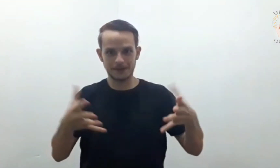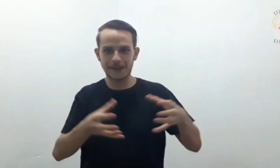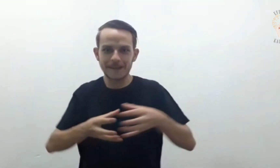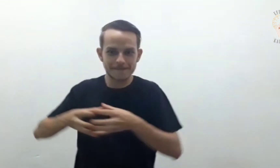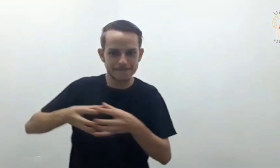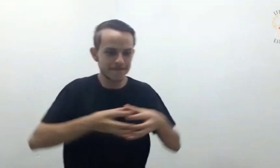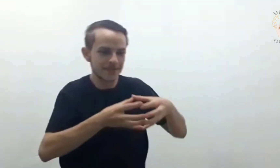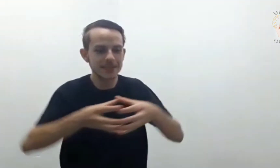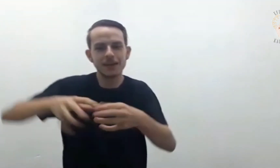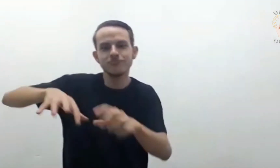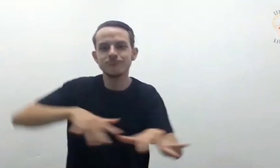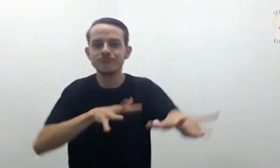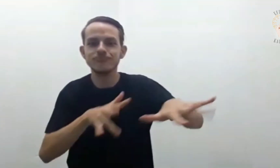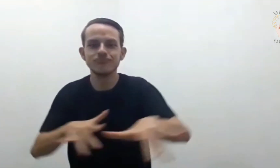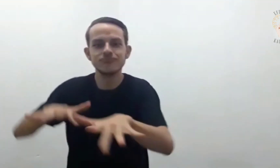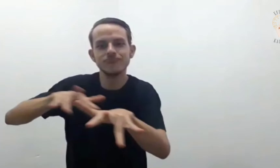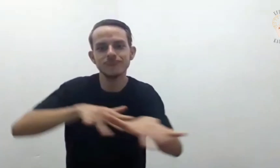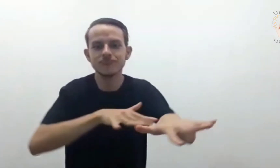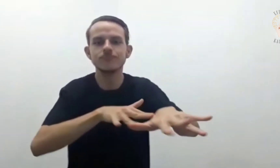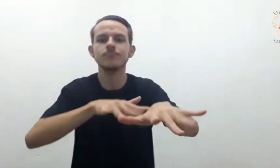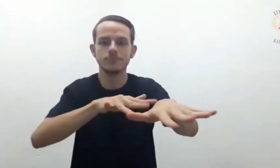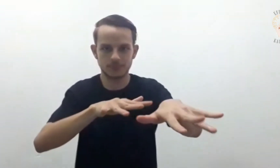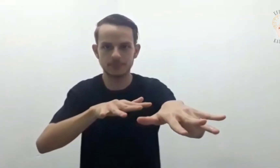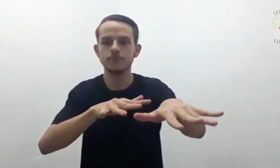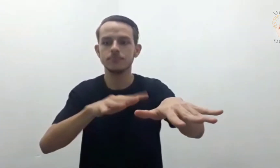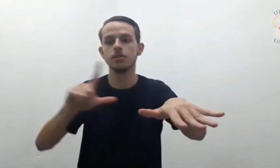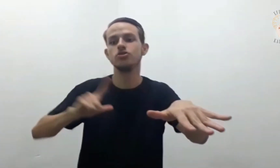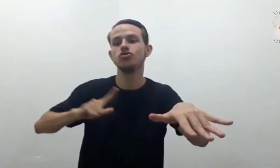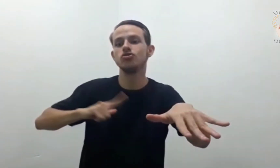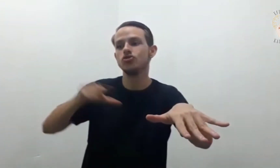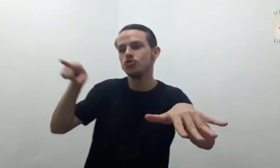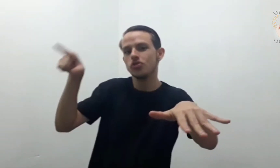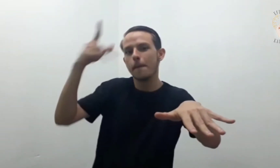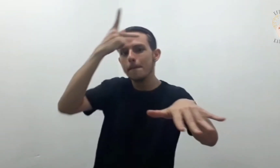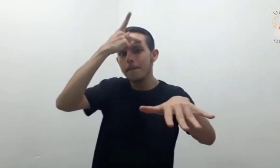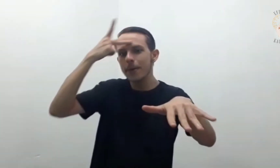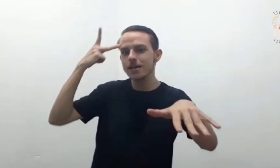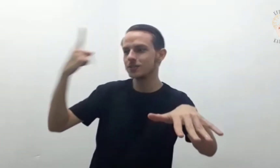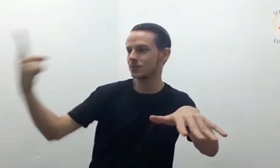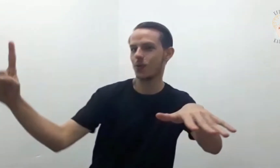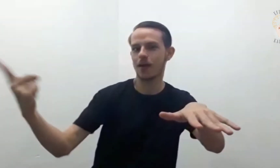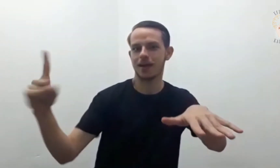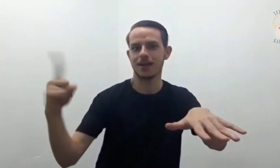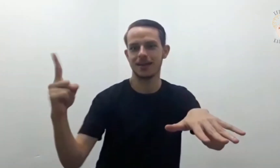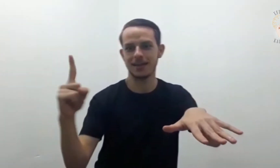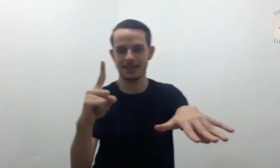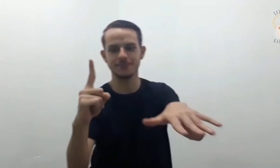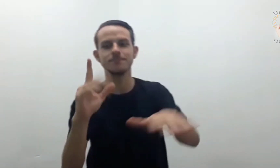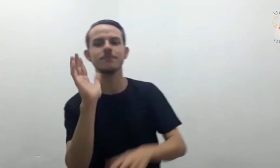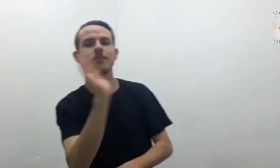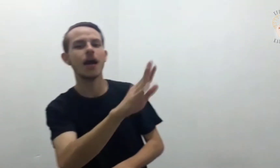Enquanto estavam caminhando Alguém na estrada disse a Jesus